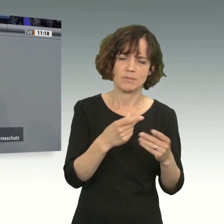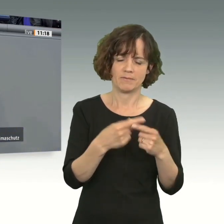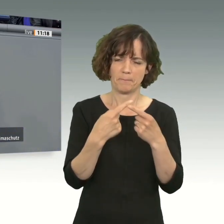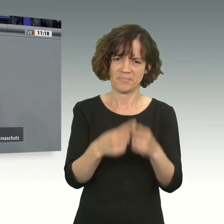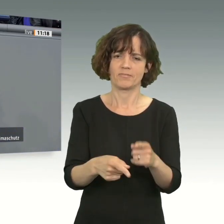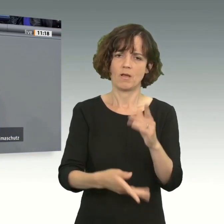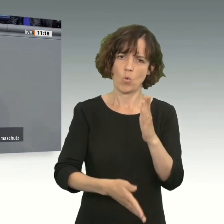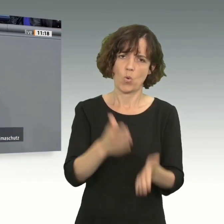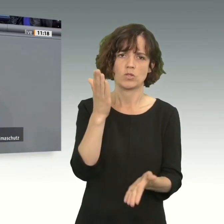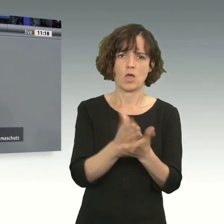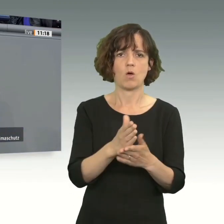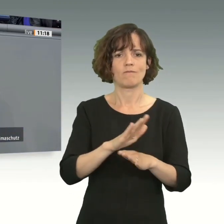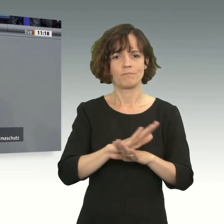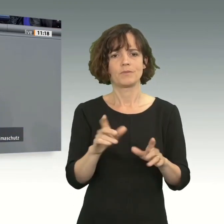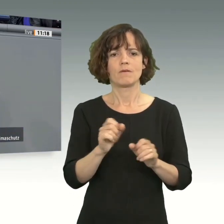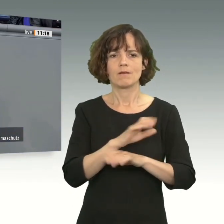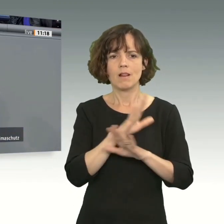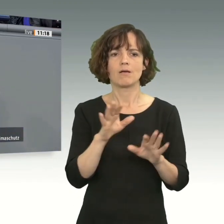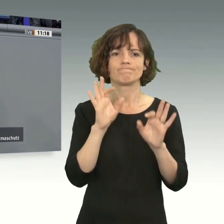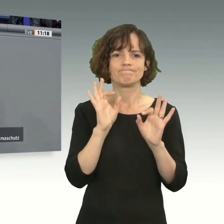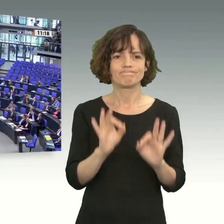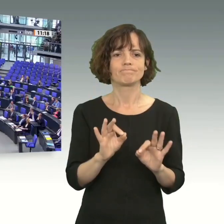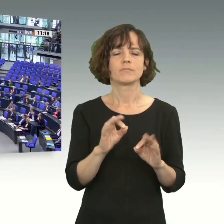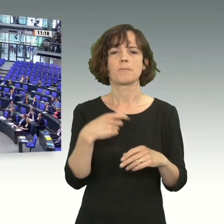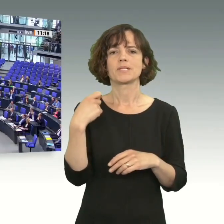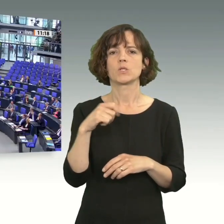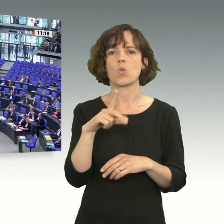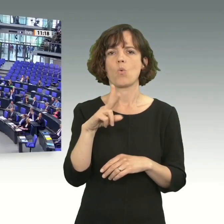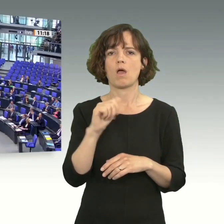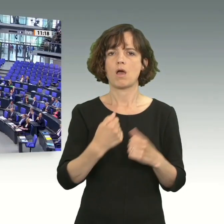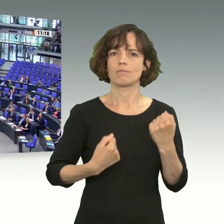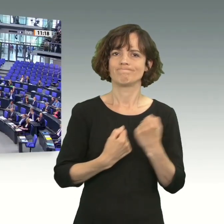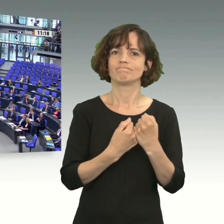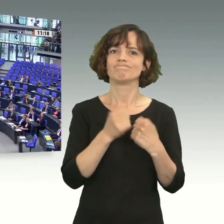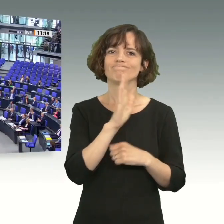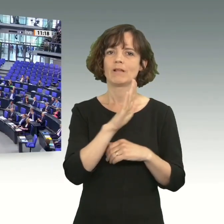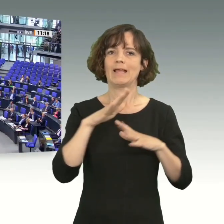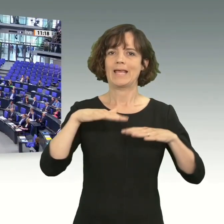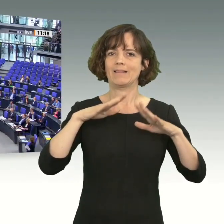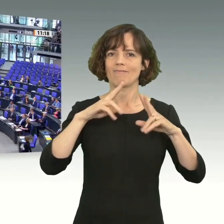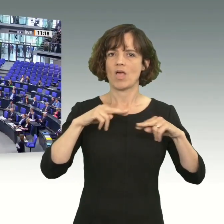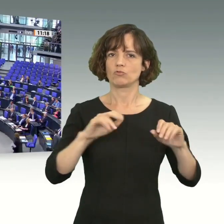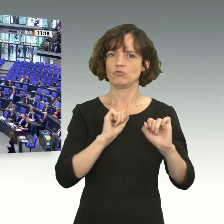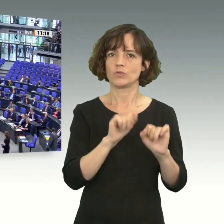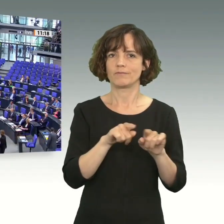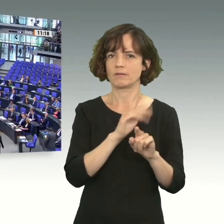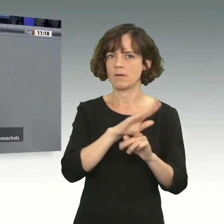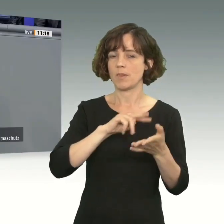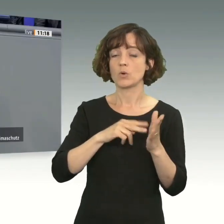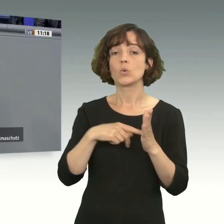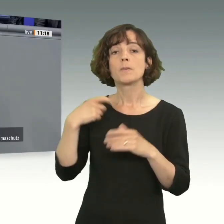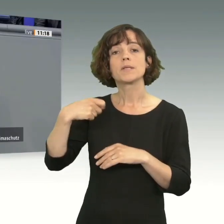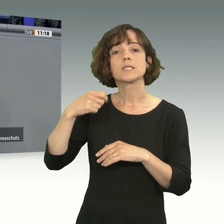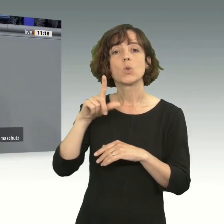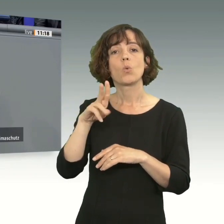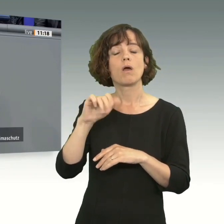da wieder auch Lula dabei unterstützen können, hier seinen Regenwald zu schützen, wie er es vorhat. Weil Präsident Lula